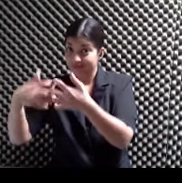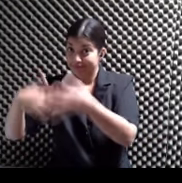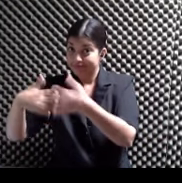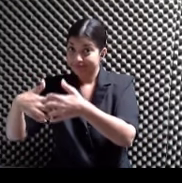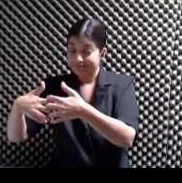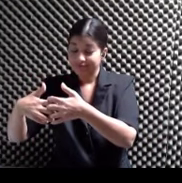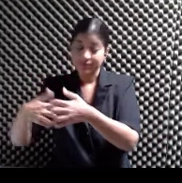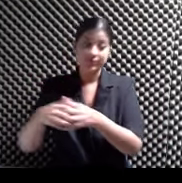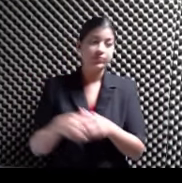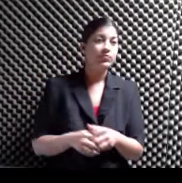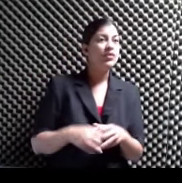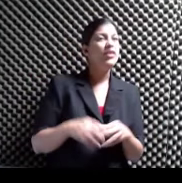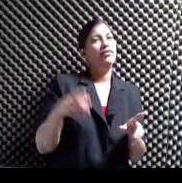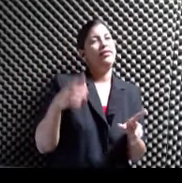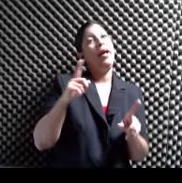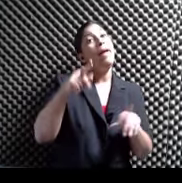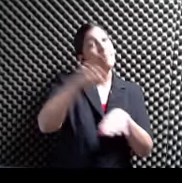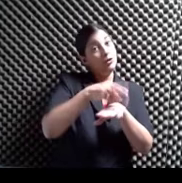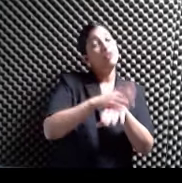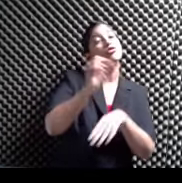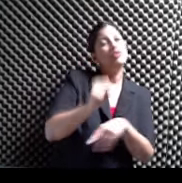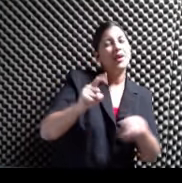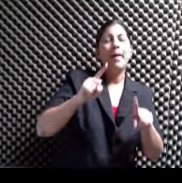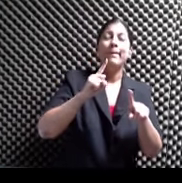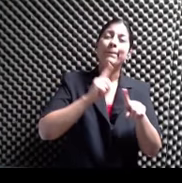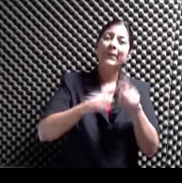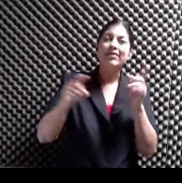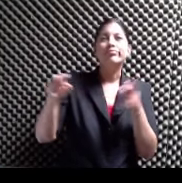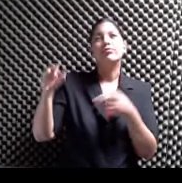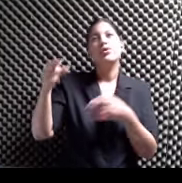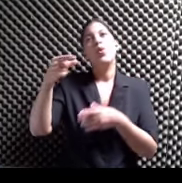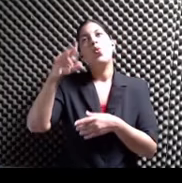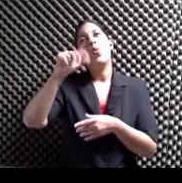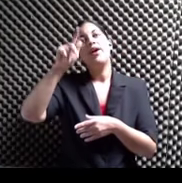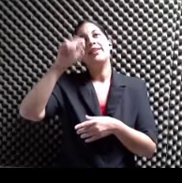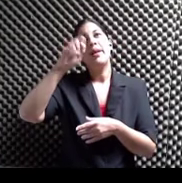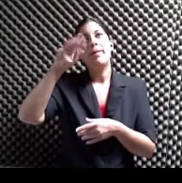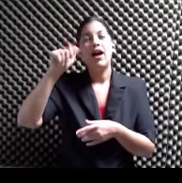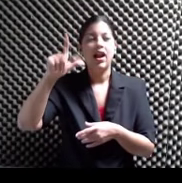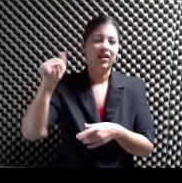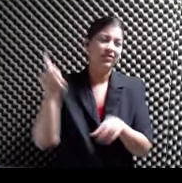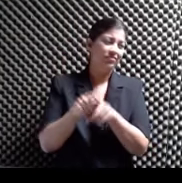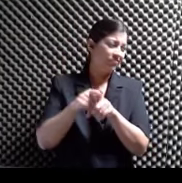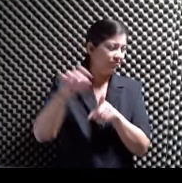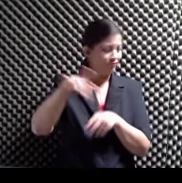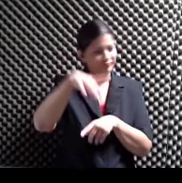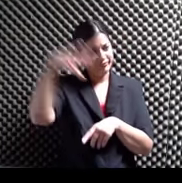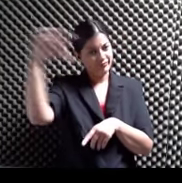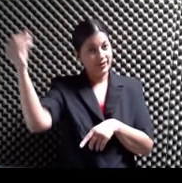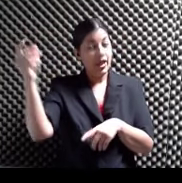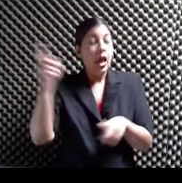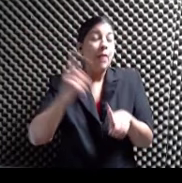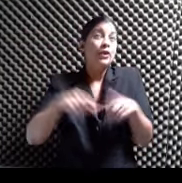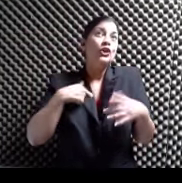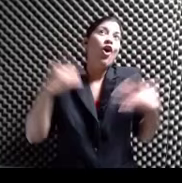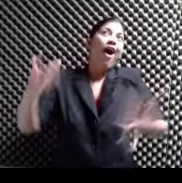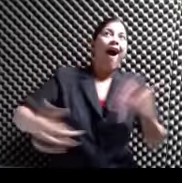2010 Ah, ok Pero sí estoy bien emocionada De que por fin sucede en casa Sí, bueno Y